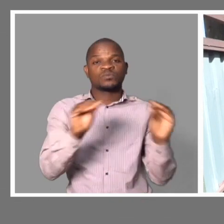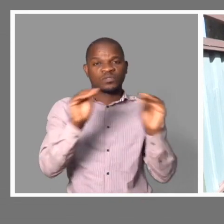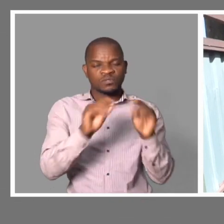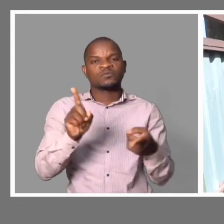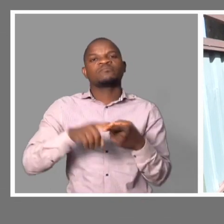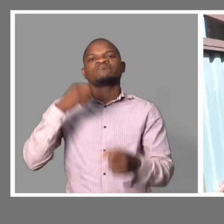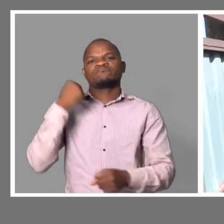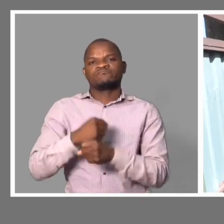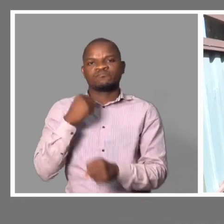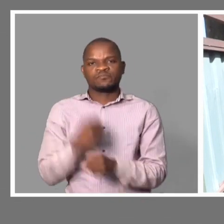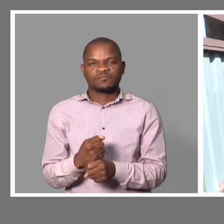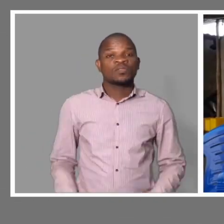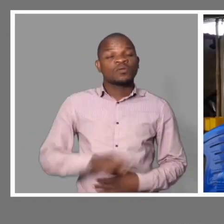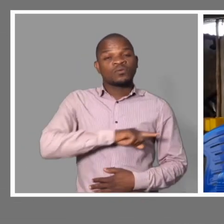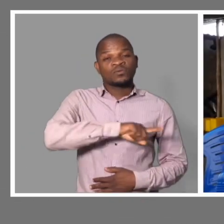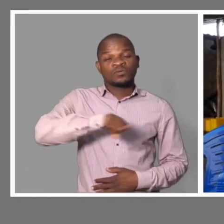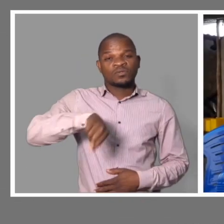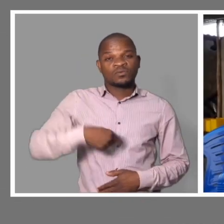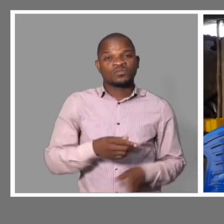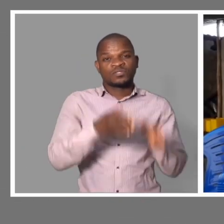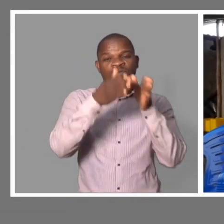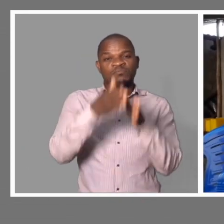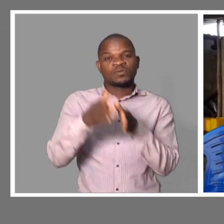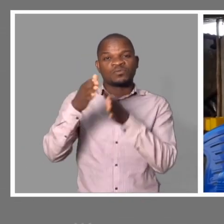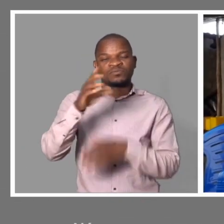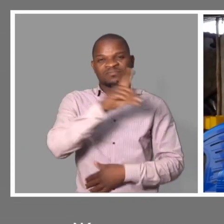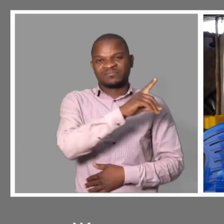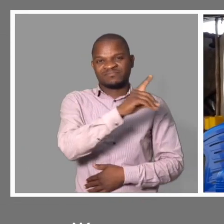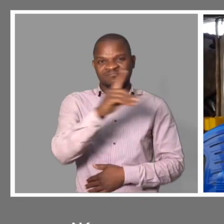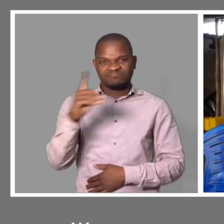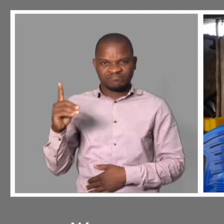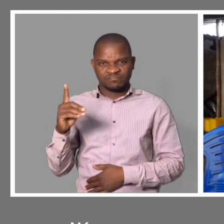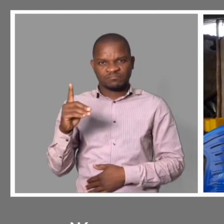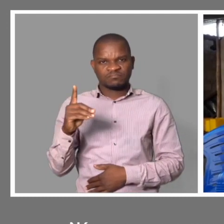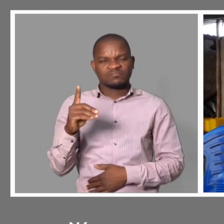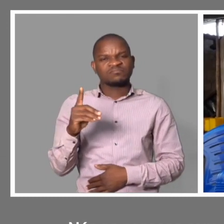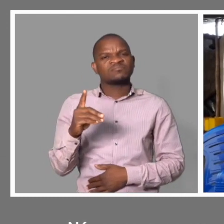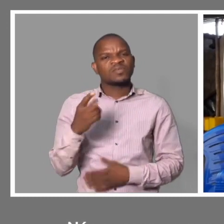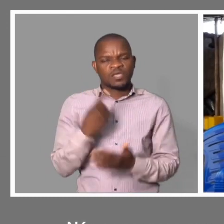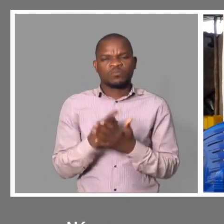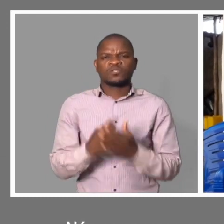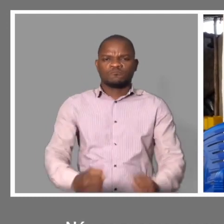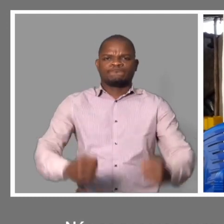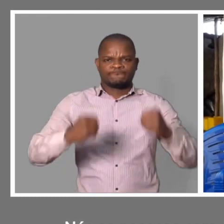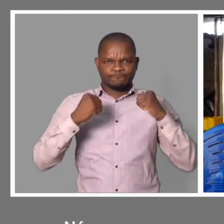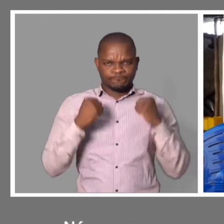educação e emprego. Nós, as pessoas com deficiência, temos que ser muito fortes.